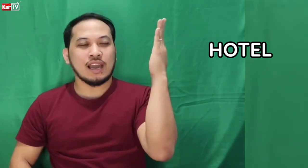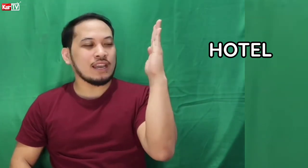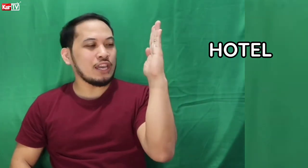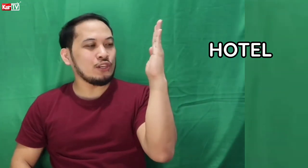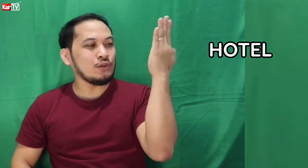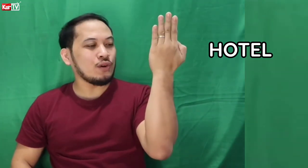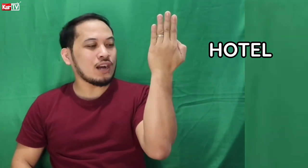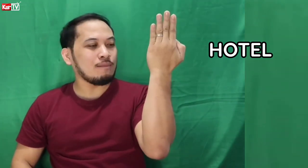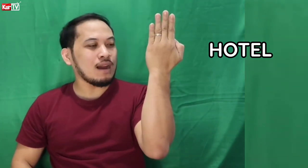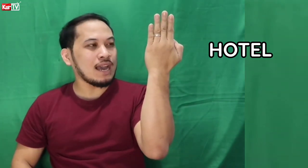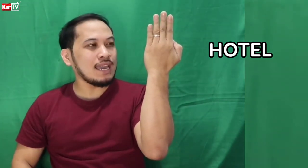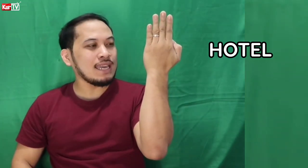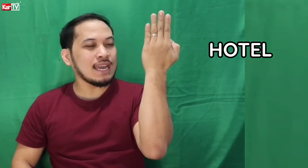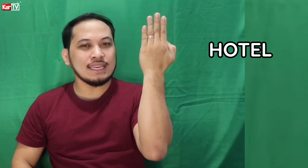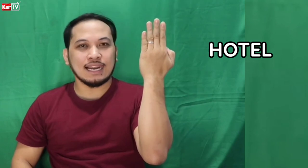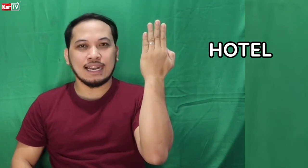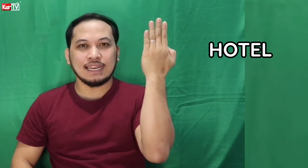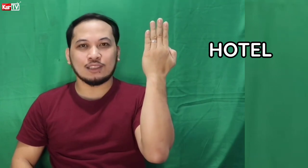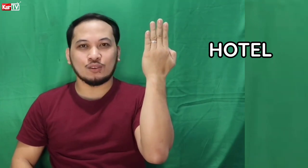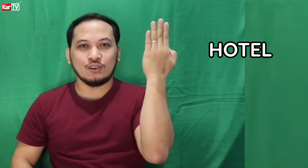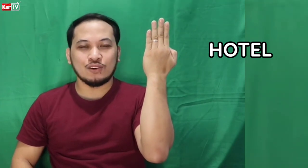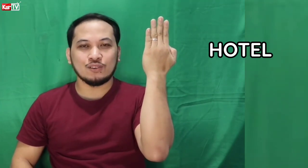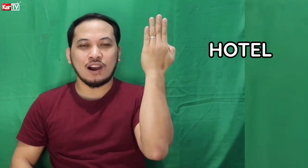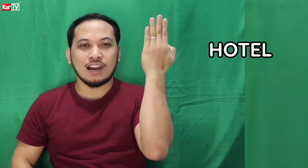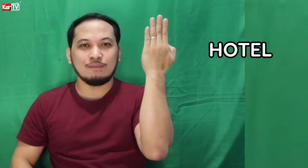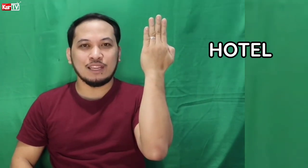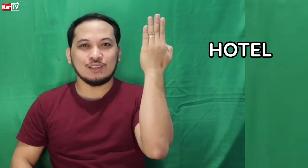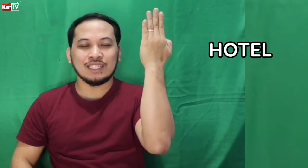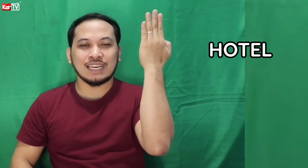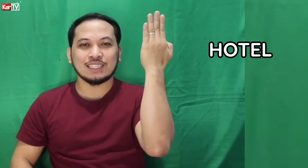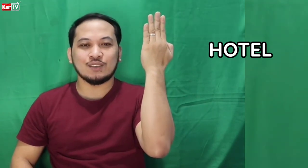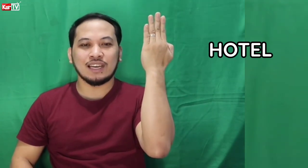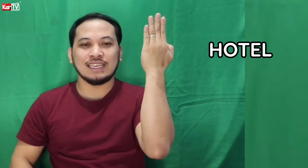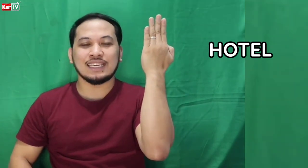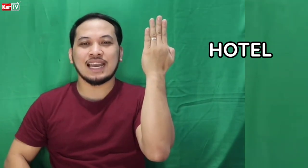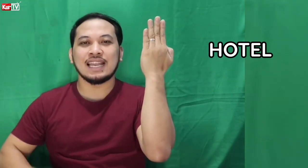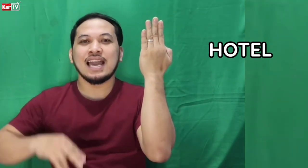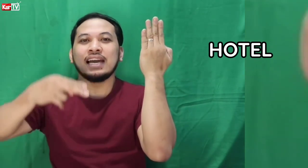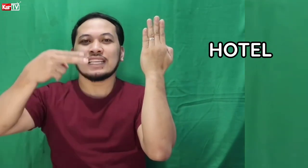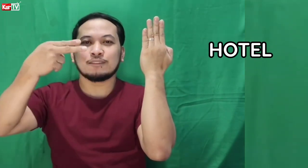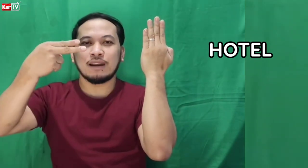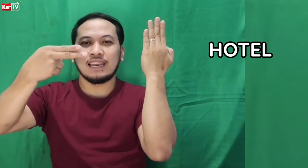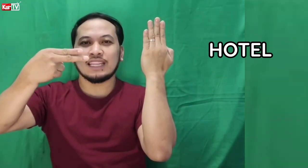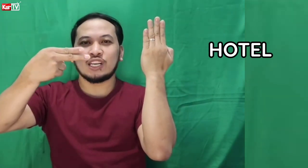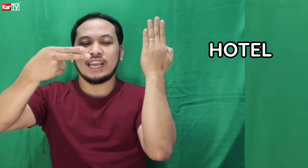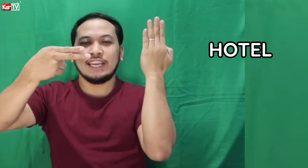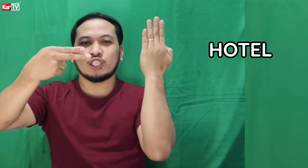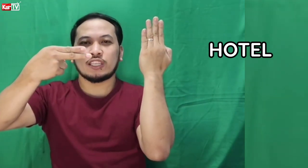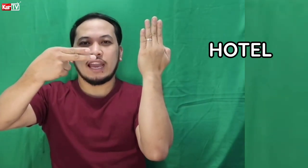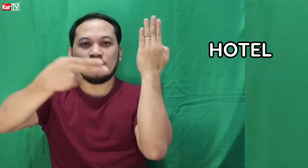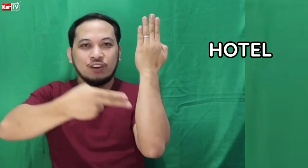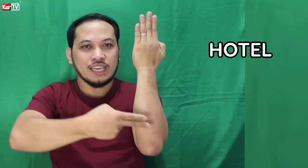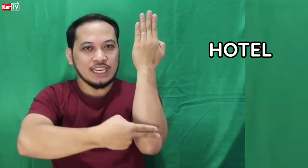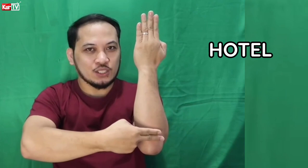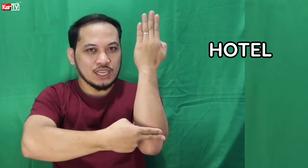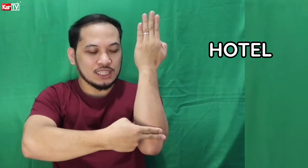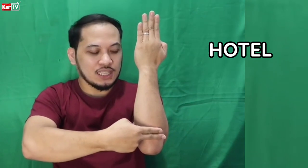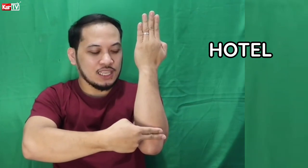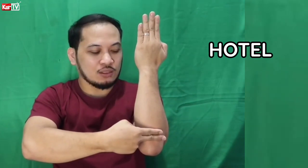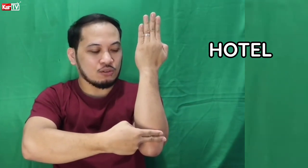ang inyong kamay ay nakaganito. Yung arm ninyo, itaas yun ng ganyan. Tapos, mag letter H tayo. I-ganito natin dito.